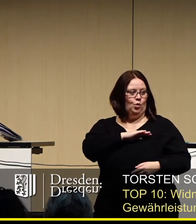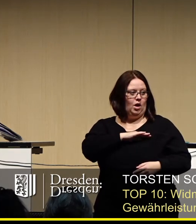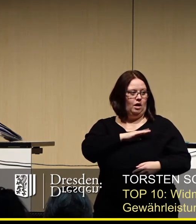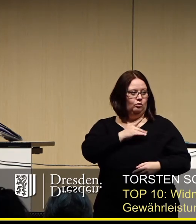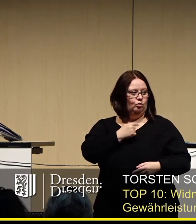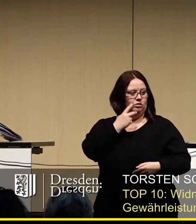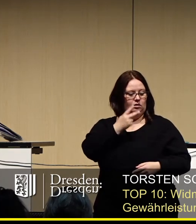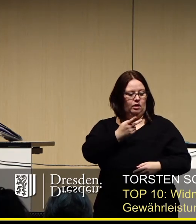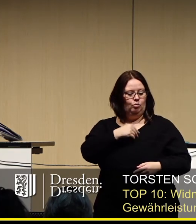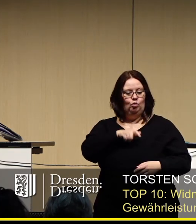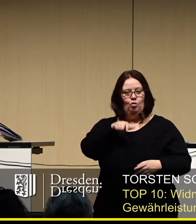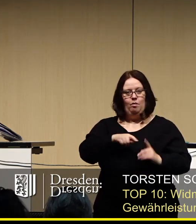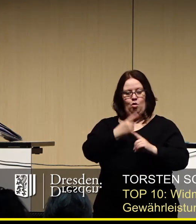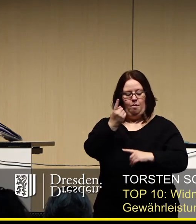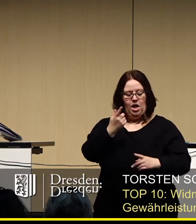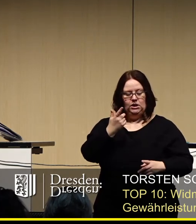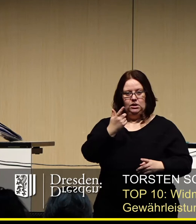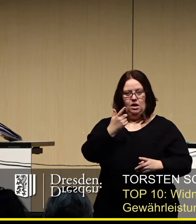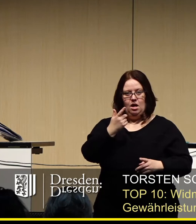Frau Fiers-Jene, als auch vom Oberbürgermeister,